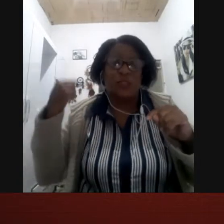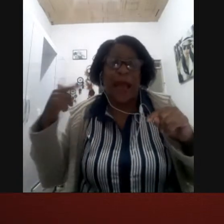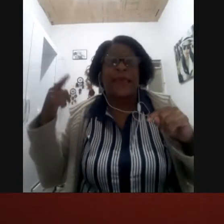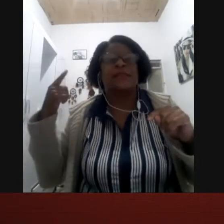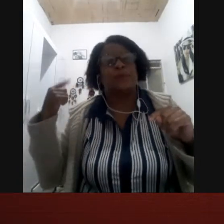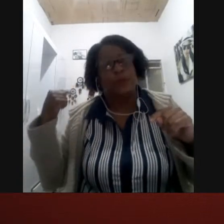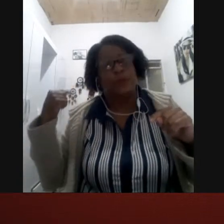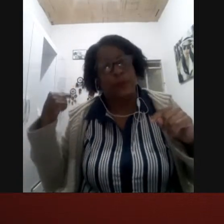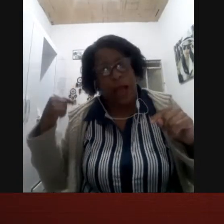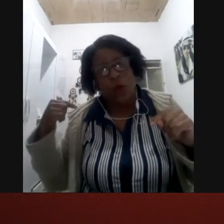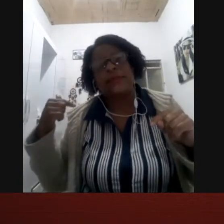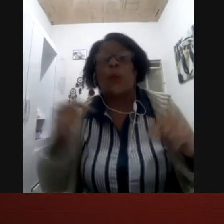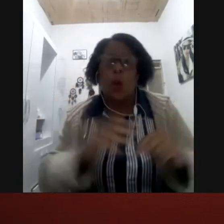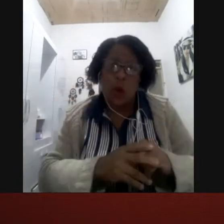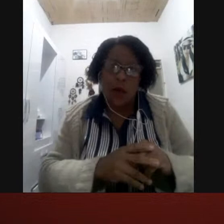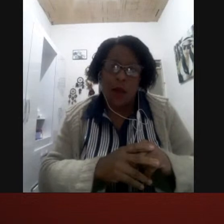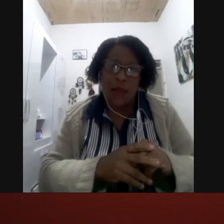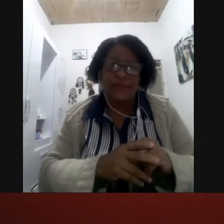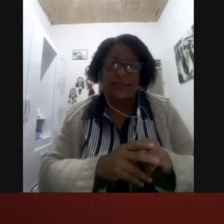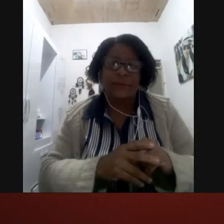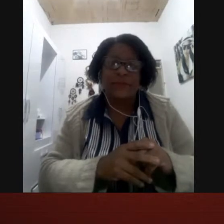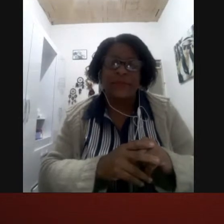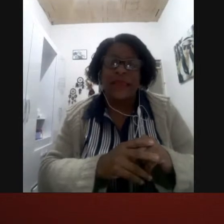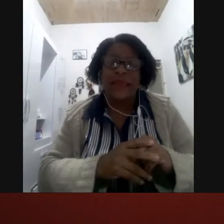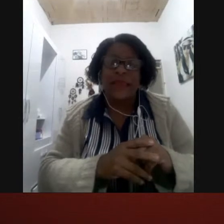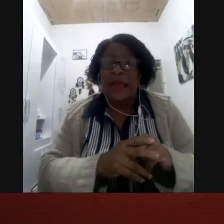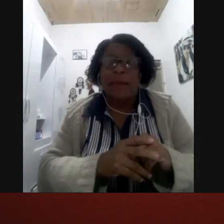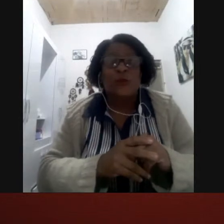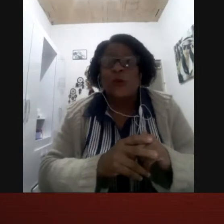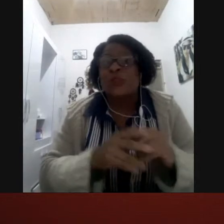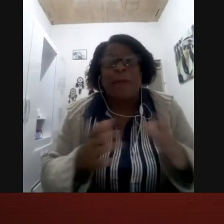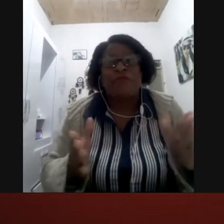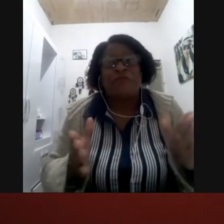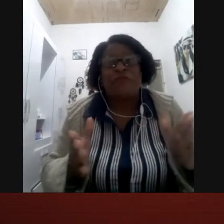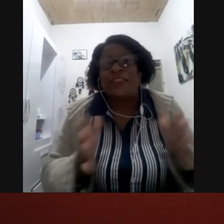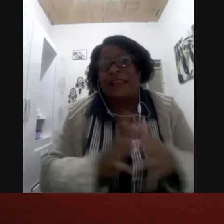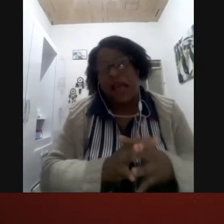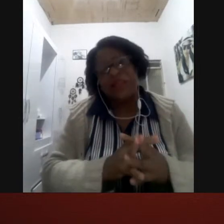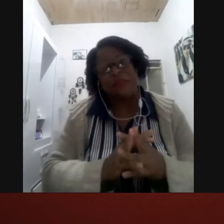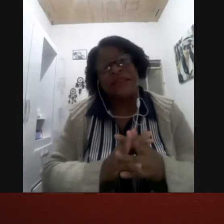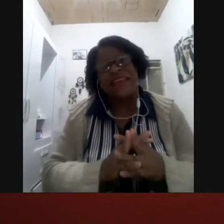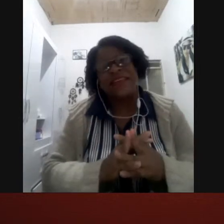países aconteceu um pouco antes mas o surdo sempre foi tratado dessa maneira